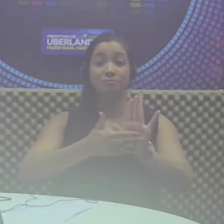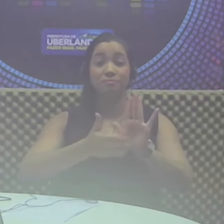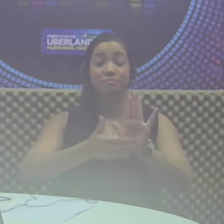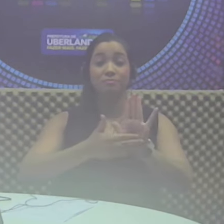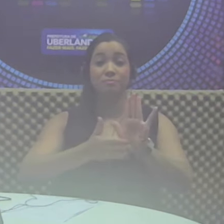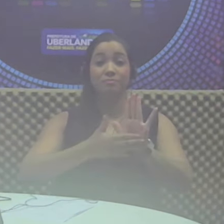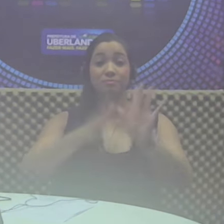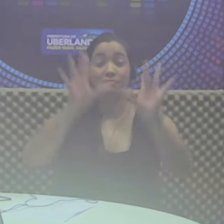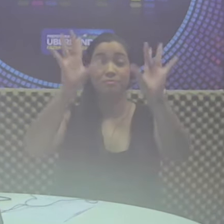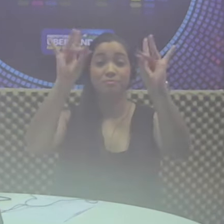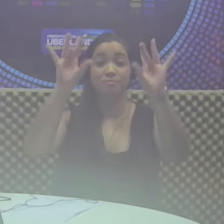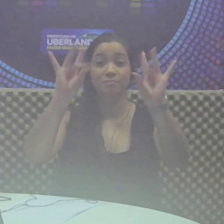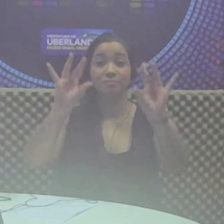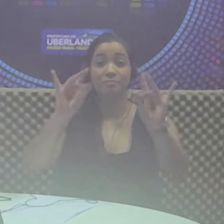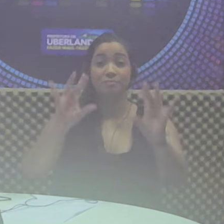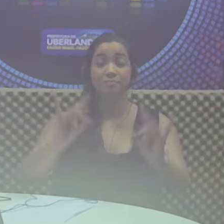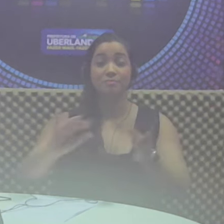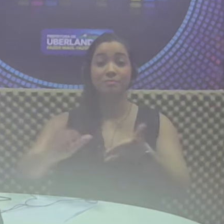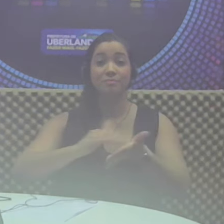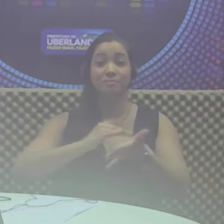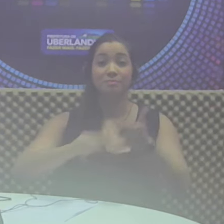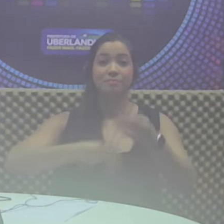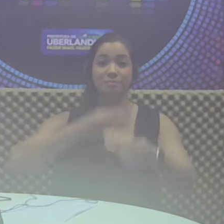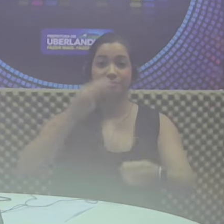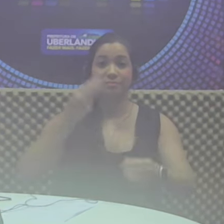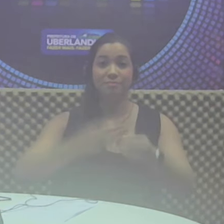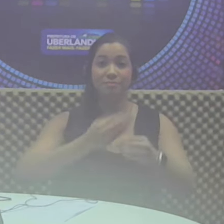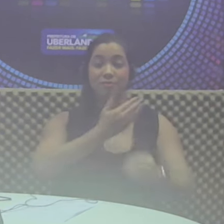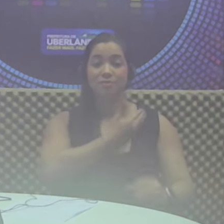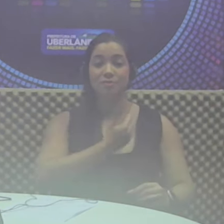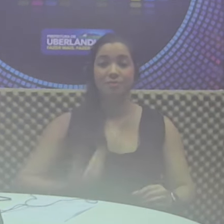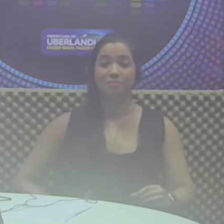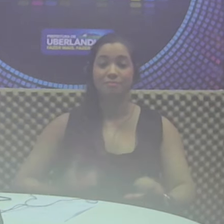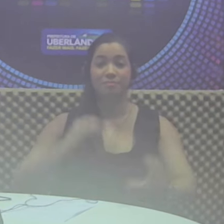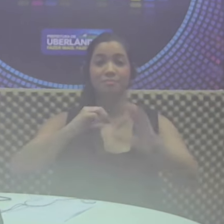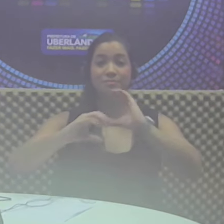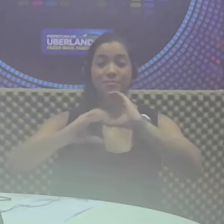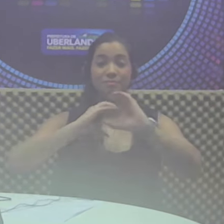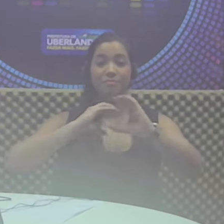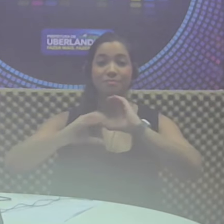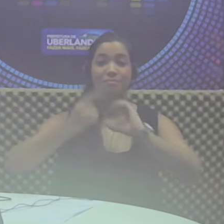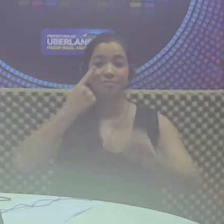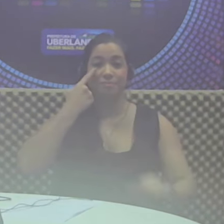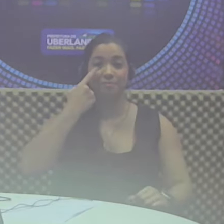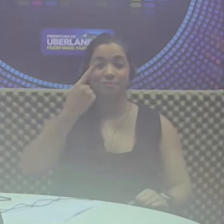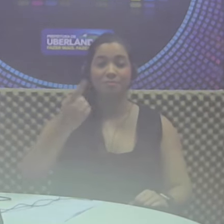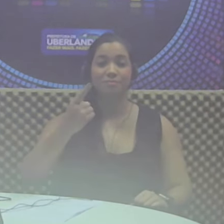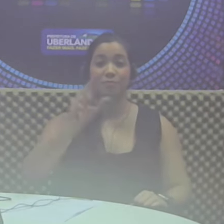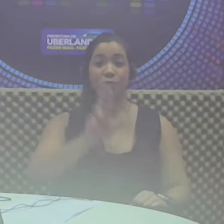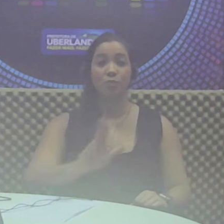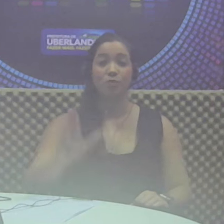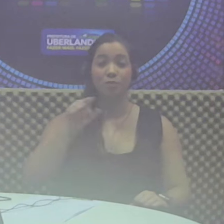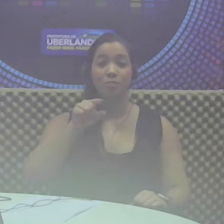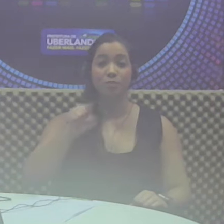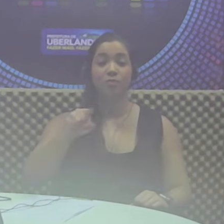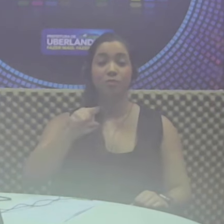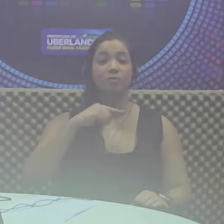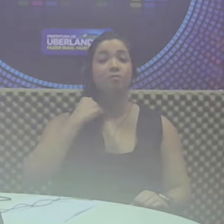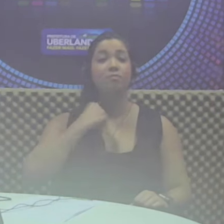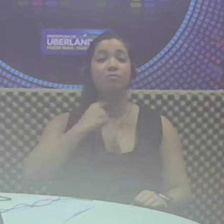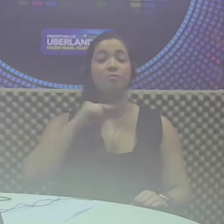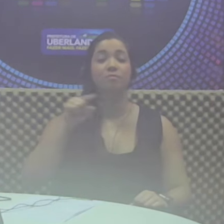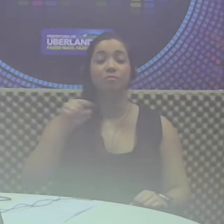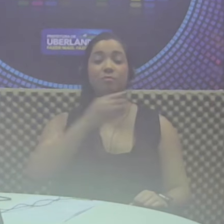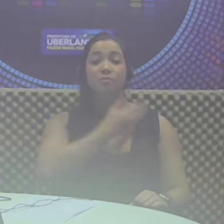detalhadas na sessão da Secretaria Municipal de Governo e Comunicação, que você encontra em uberlândia.mg